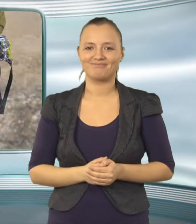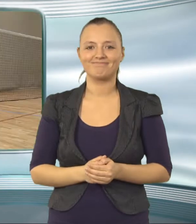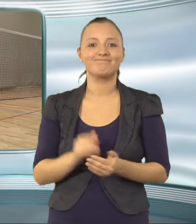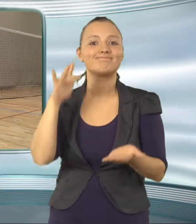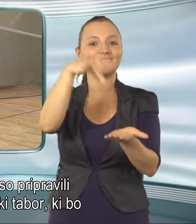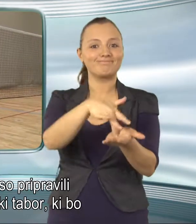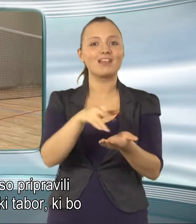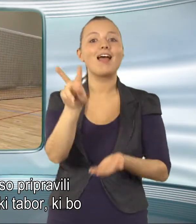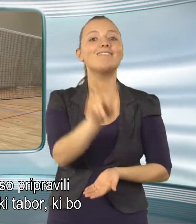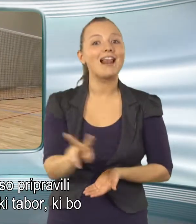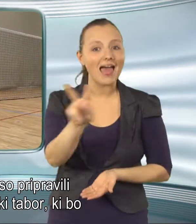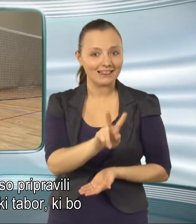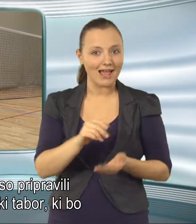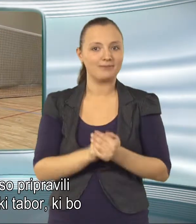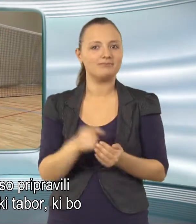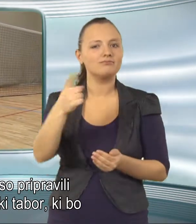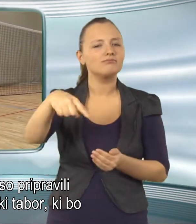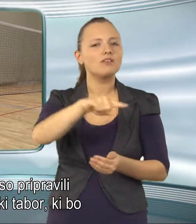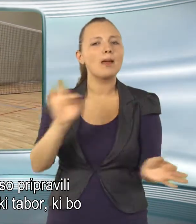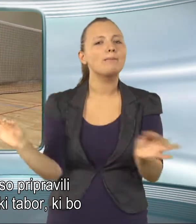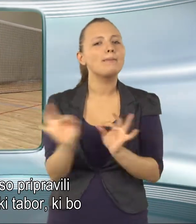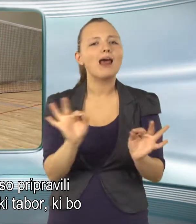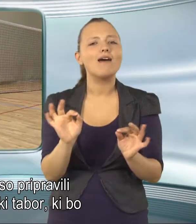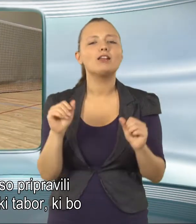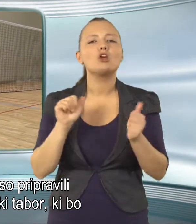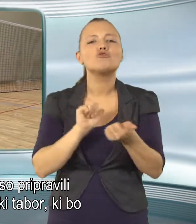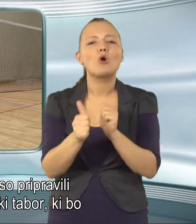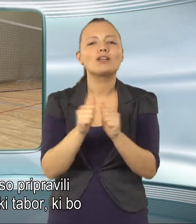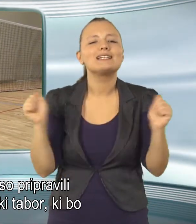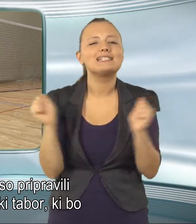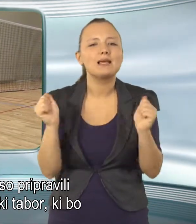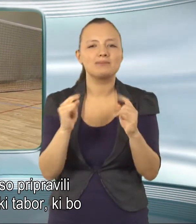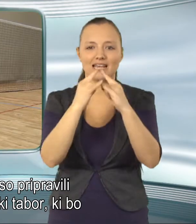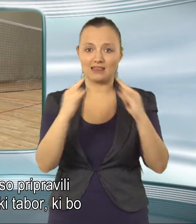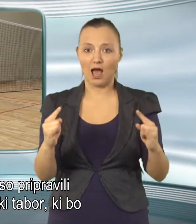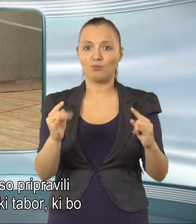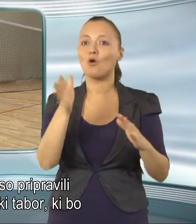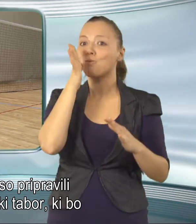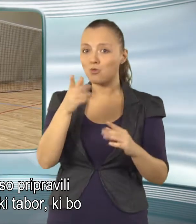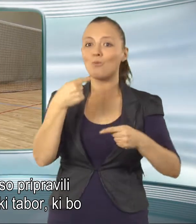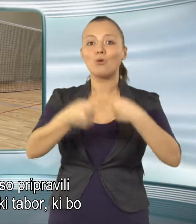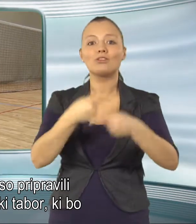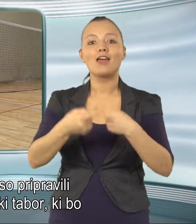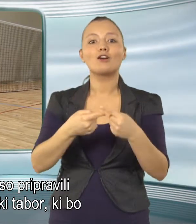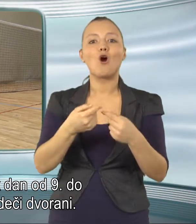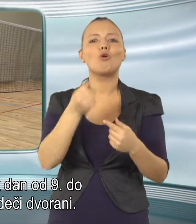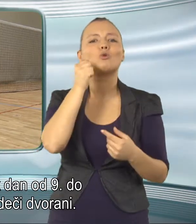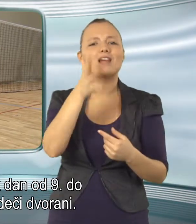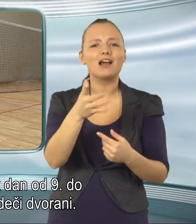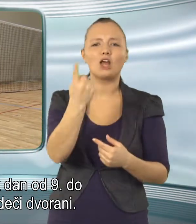V velenju so pripravili športni zimski tabor, ki bo potekal vsak dan od 9. do 14. ure v rdeči